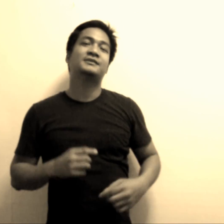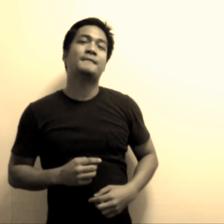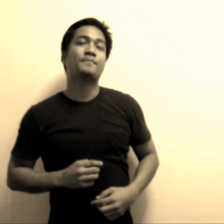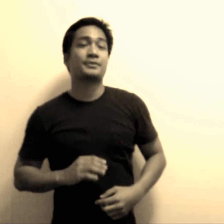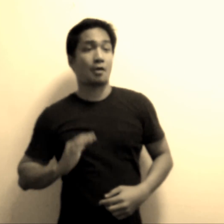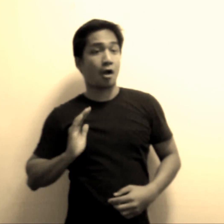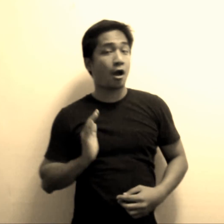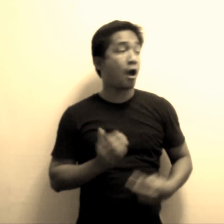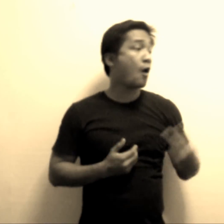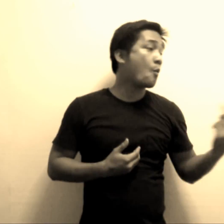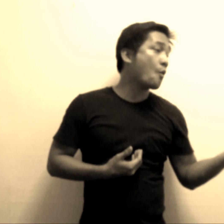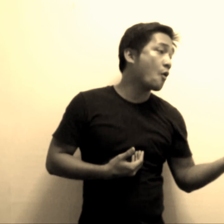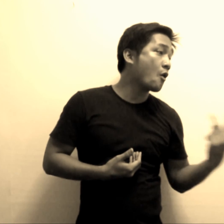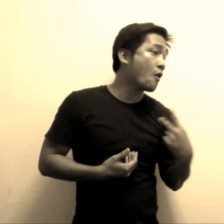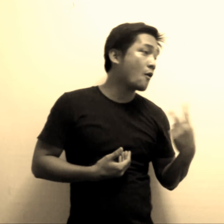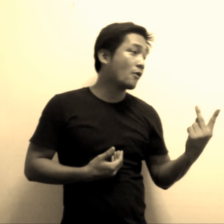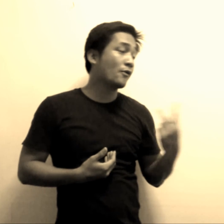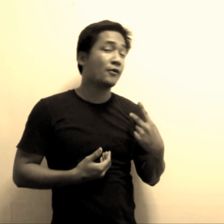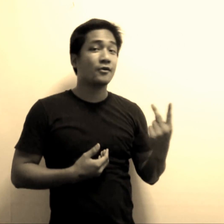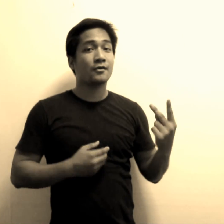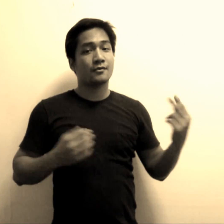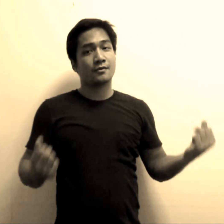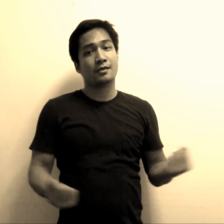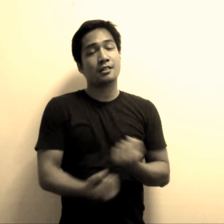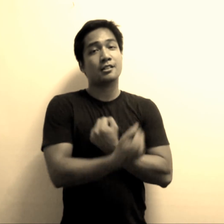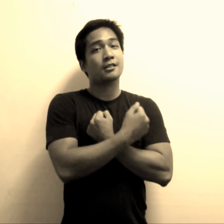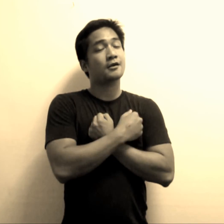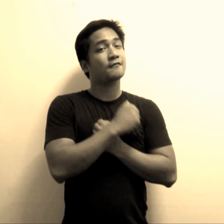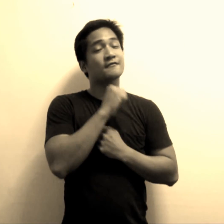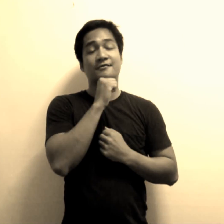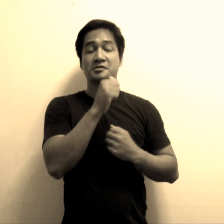na gili mamatay